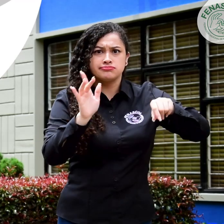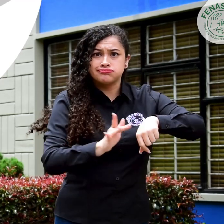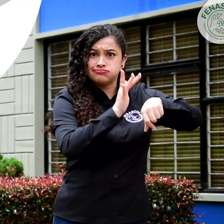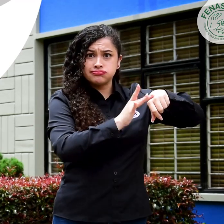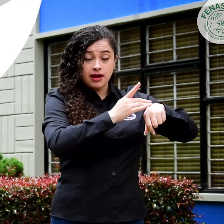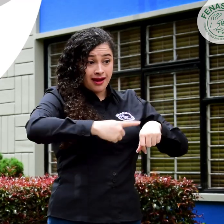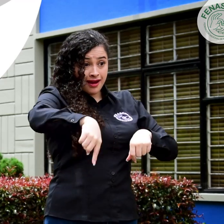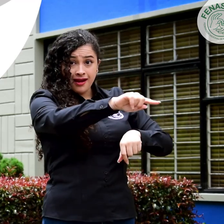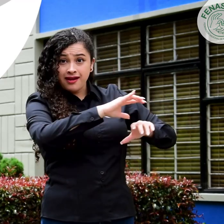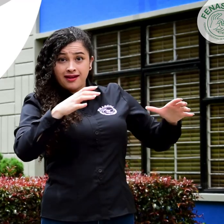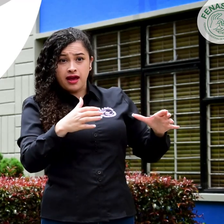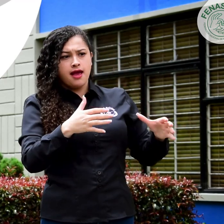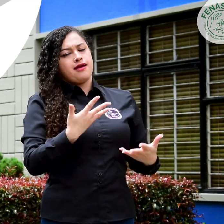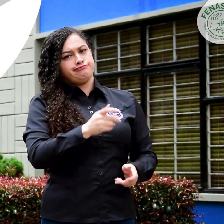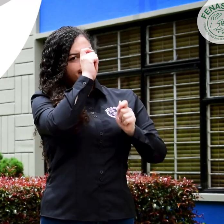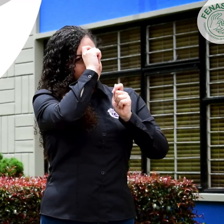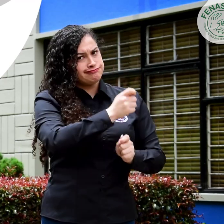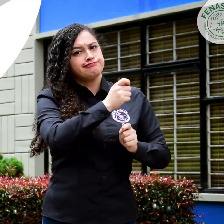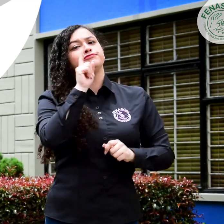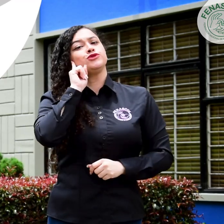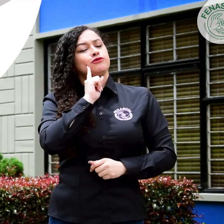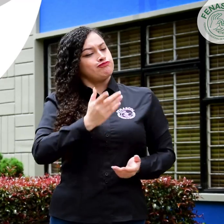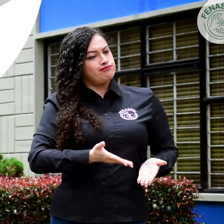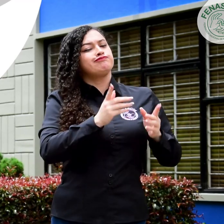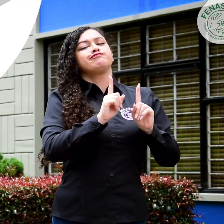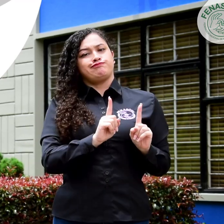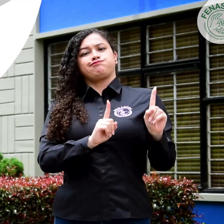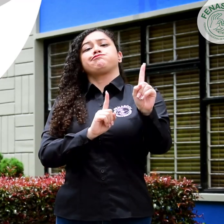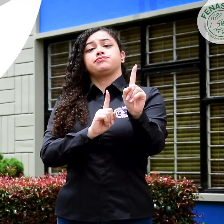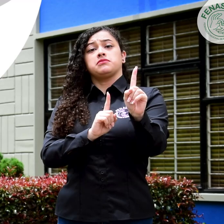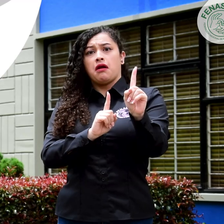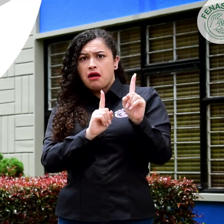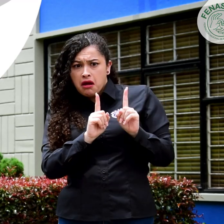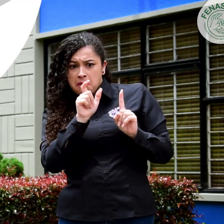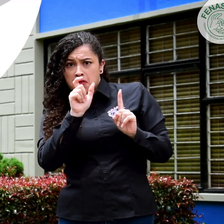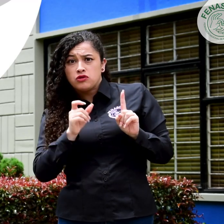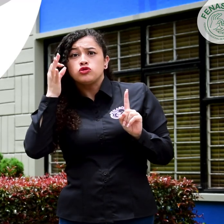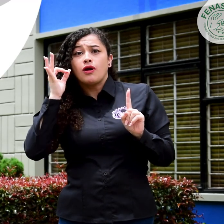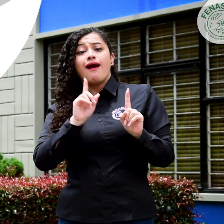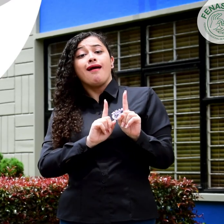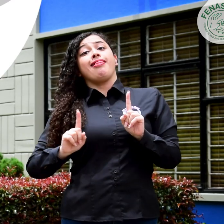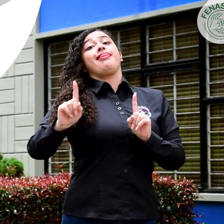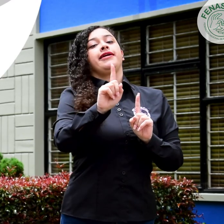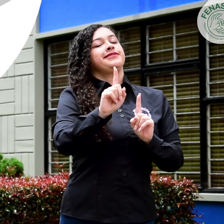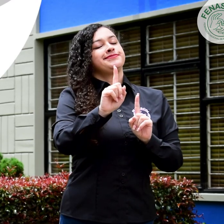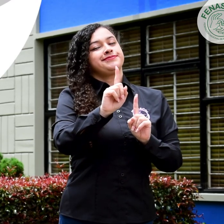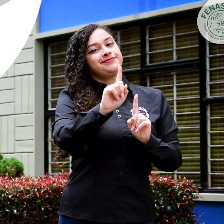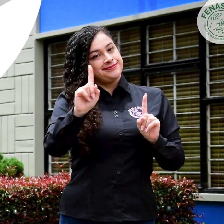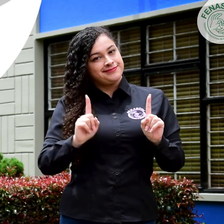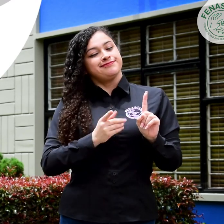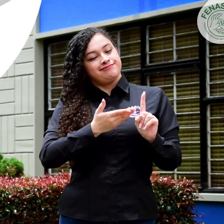enseñanza y promoción de la lengua de señas, y los oyentes deben reconocer este principio.